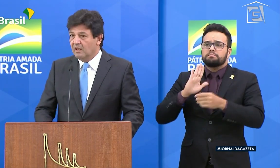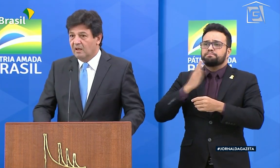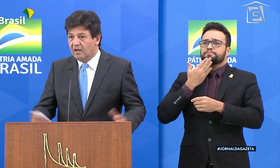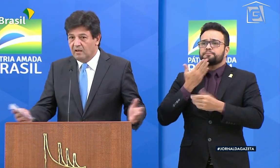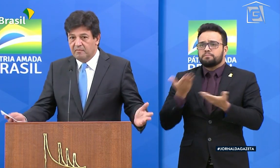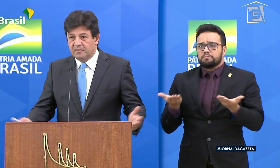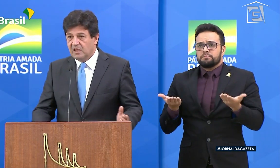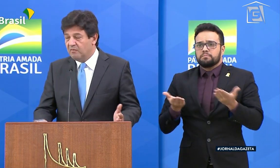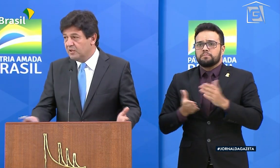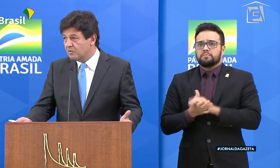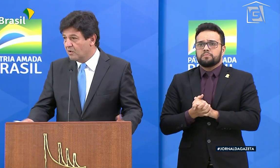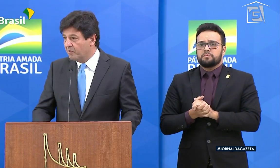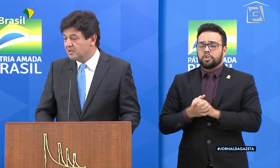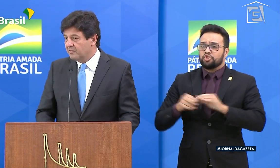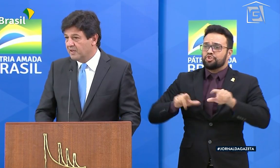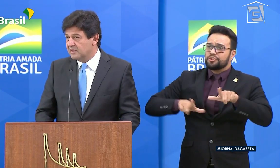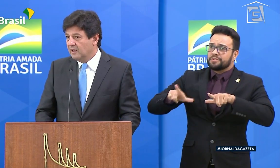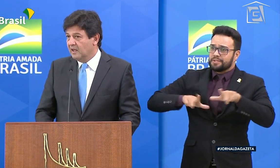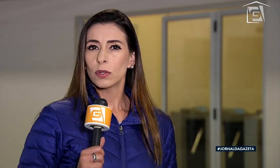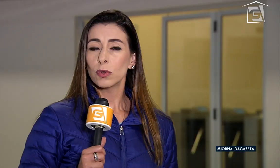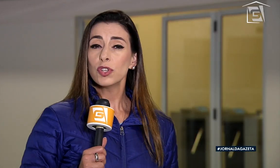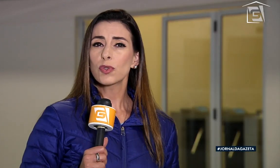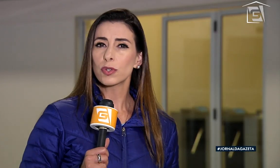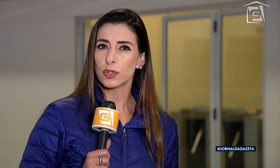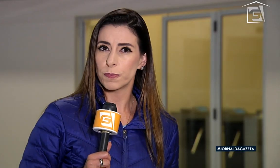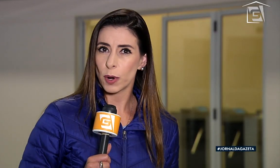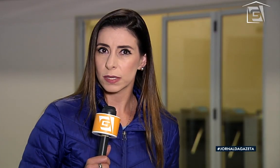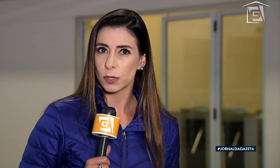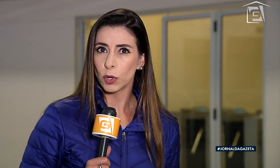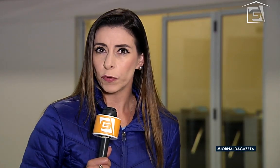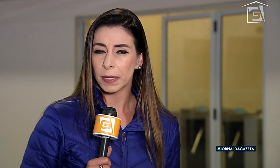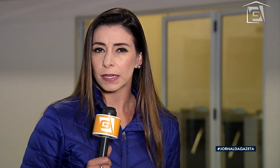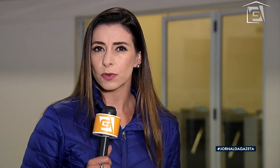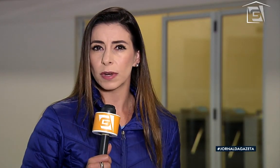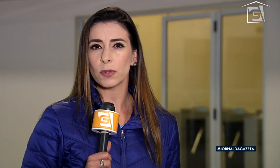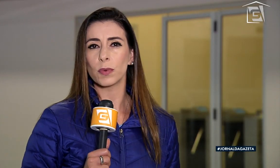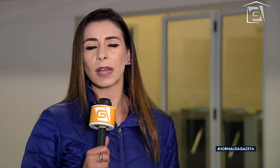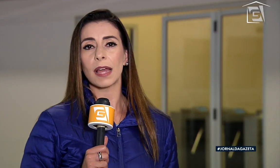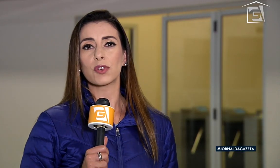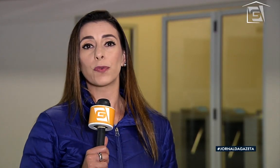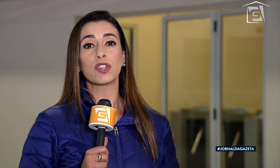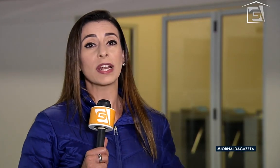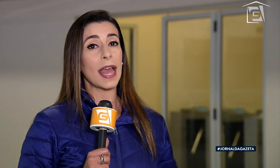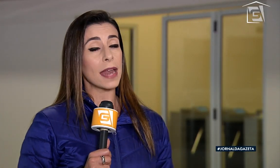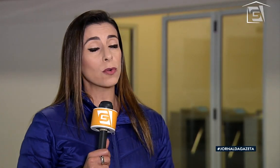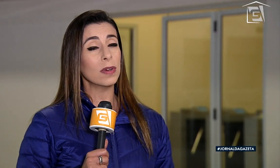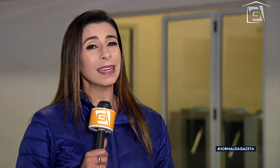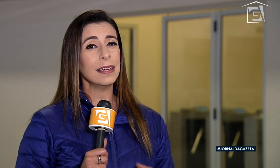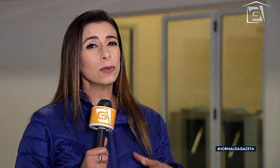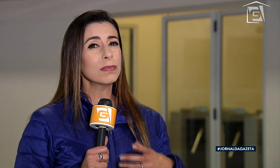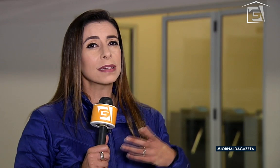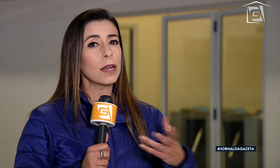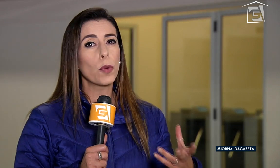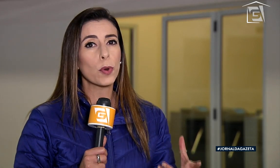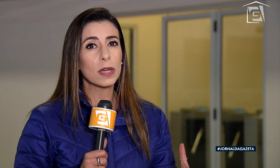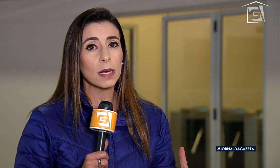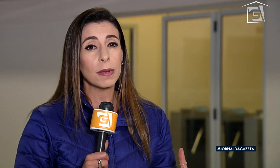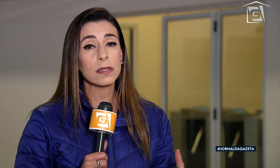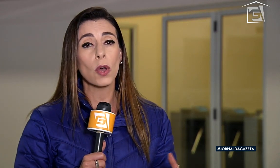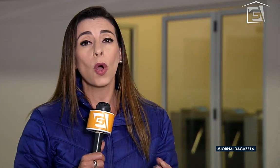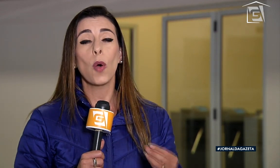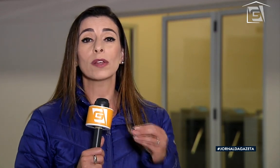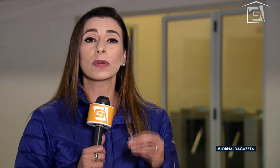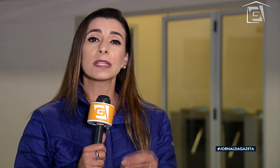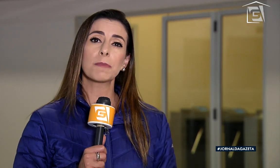de serviço que eu possa fazer. No discurso de posse, o novo ministro Nelson Teich foi genérico e não detalhou